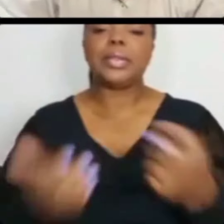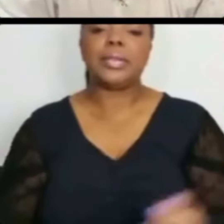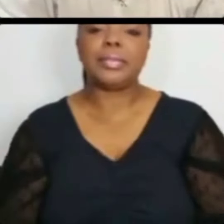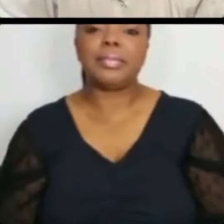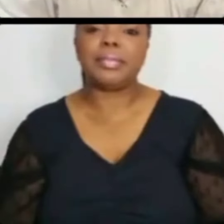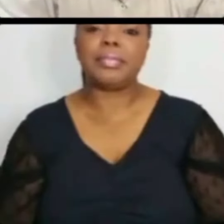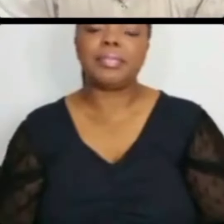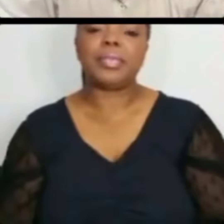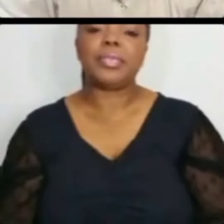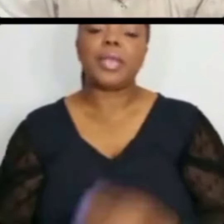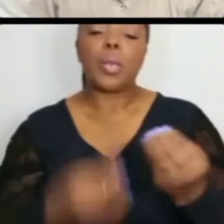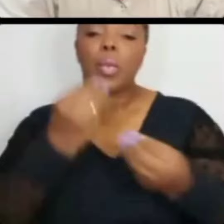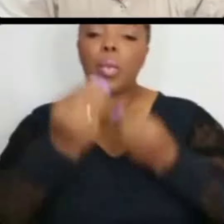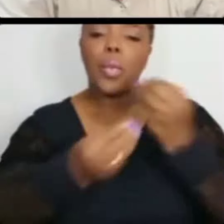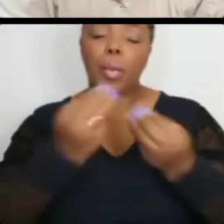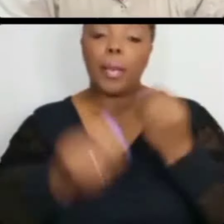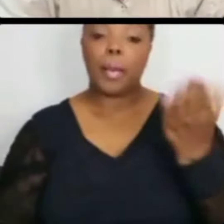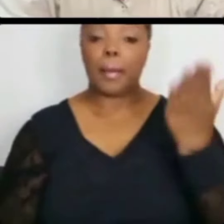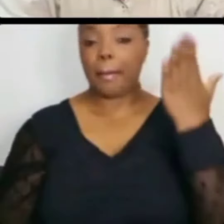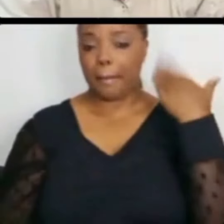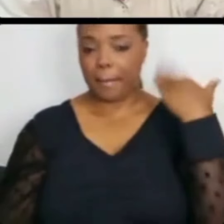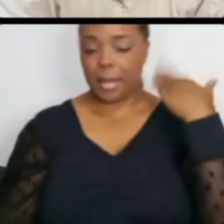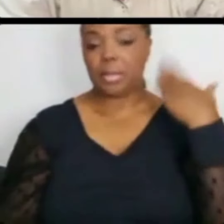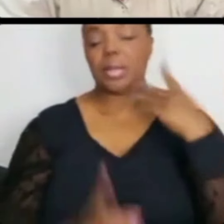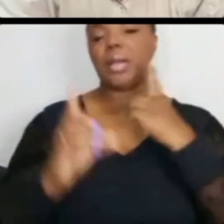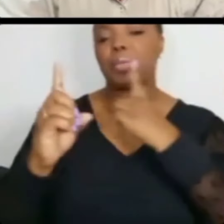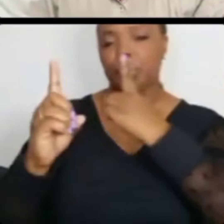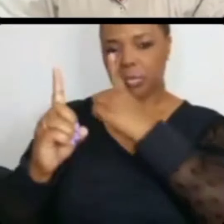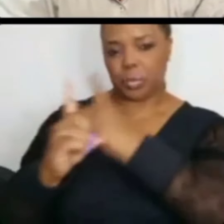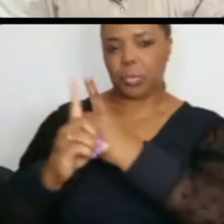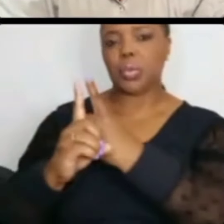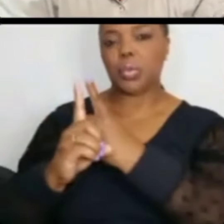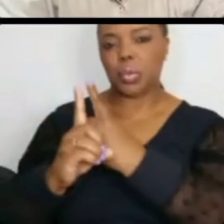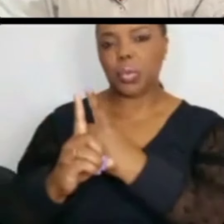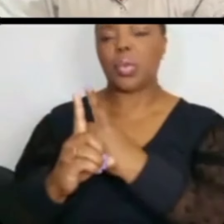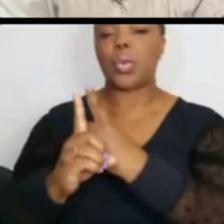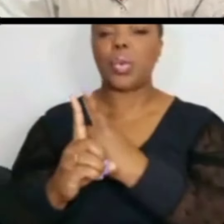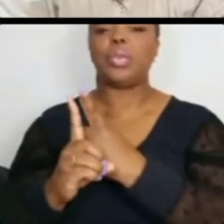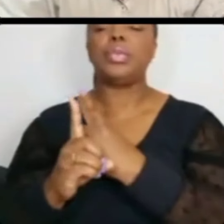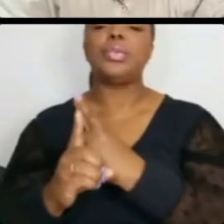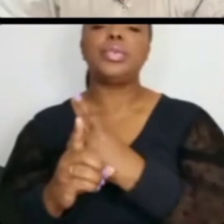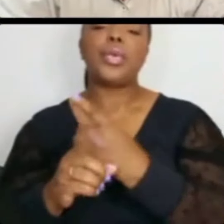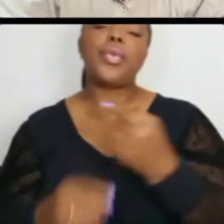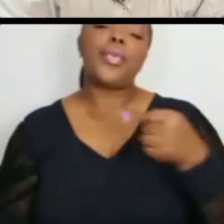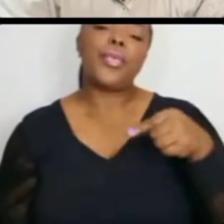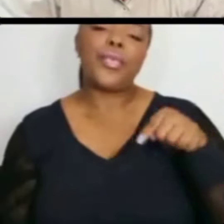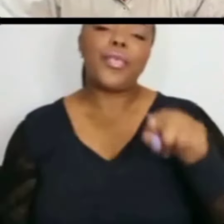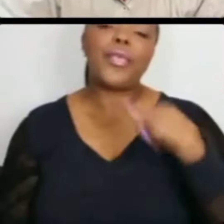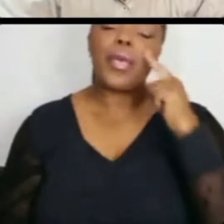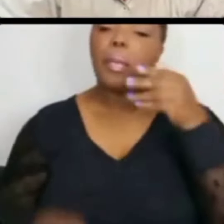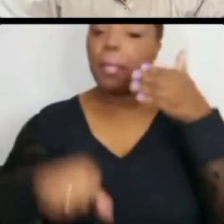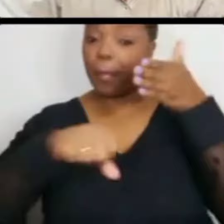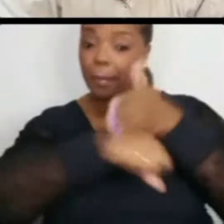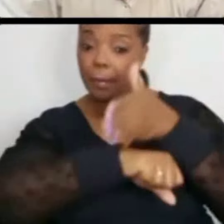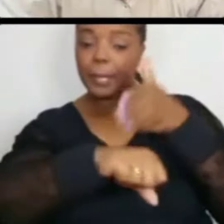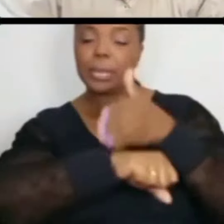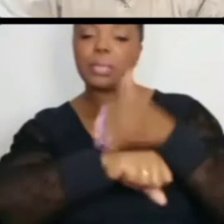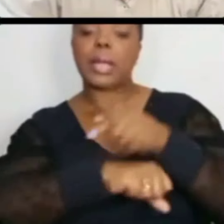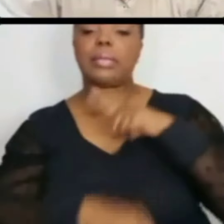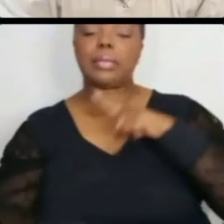Na época desse encontro, eu fui o único leigo que participei, tive essa oportunidade.